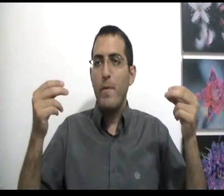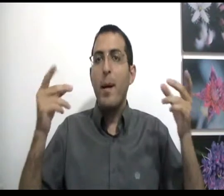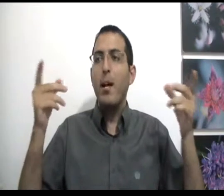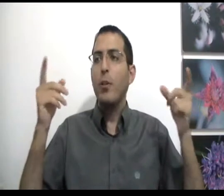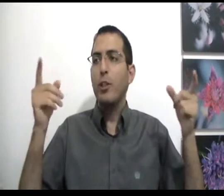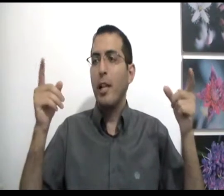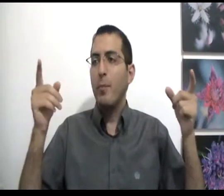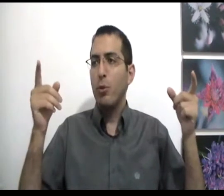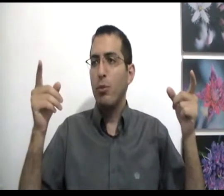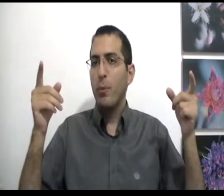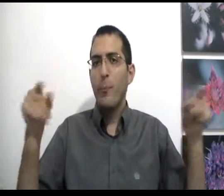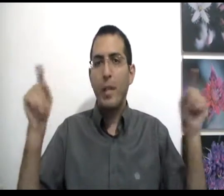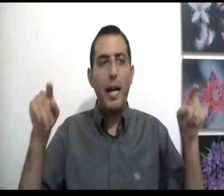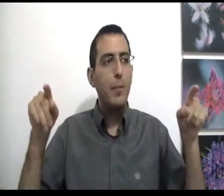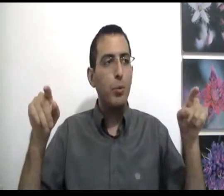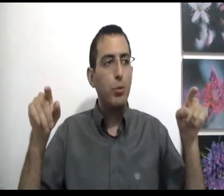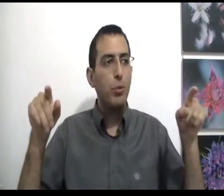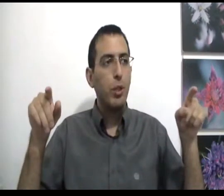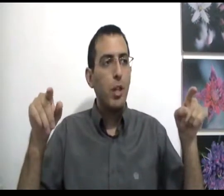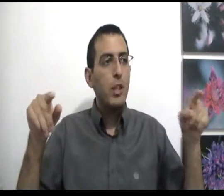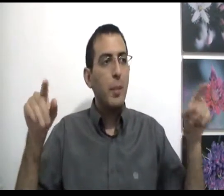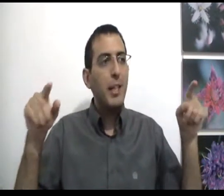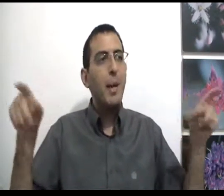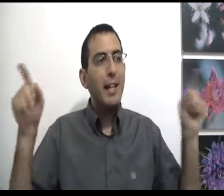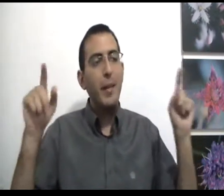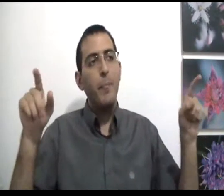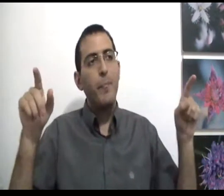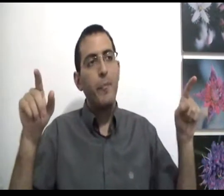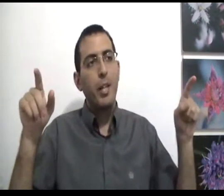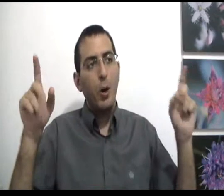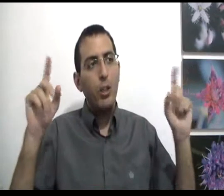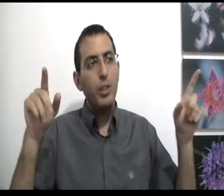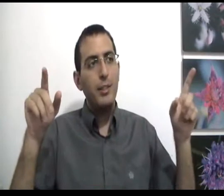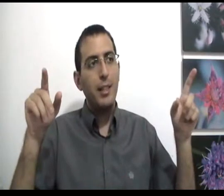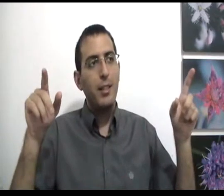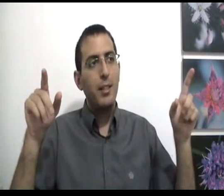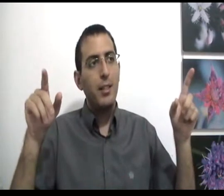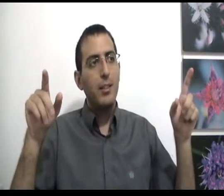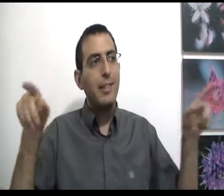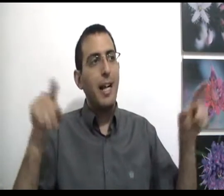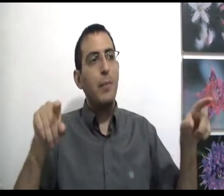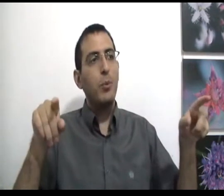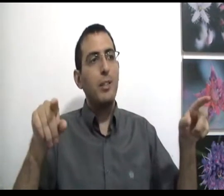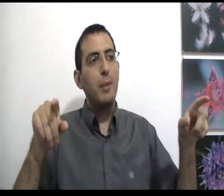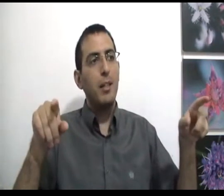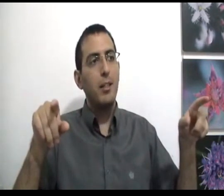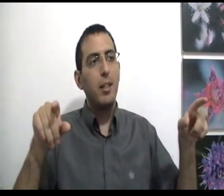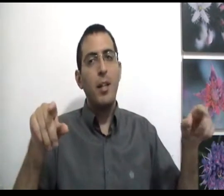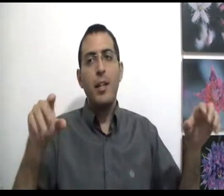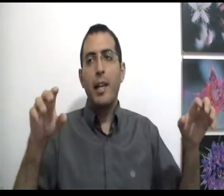ומה העונש של אלימות? אלימות. כשבין אדם אלים, העונש של זה, זה האלימות עצמה. כי